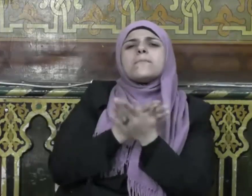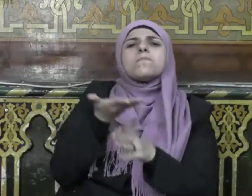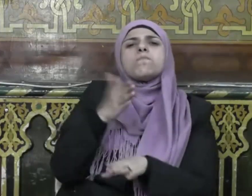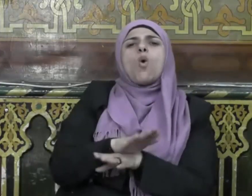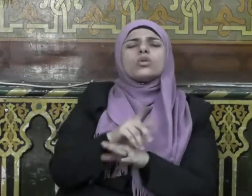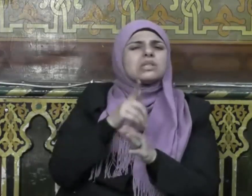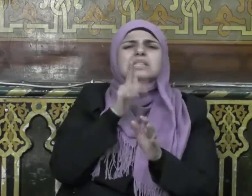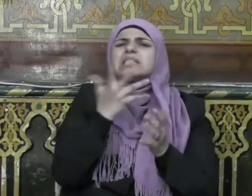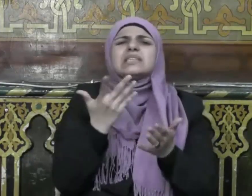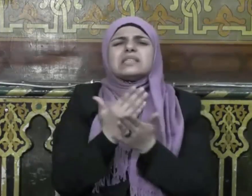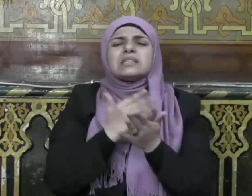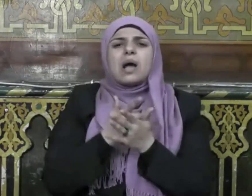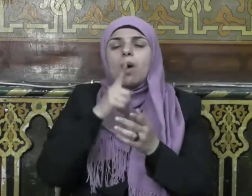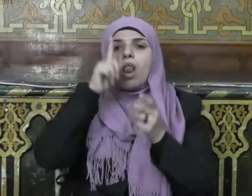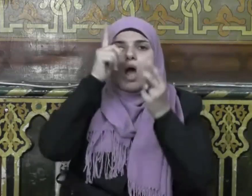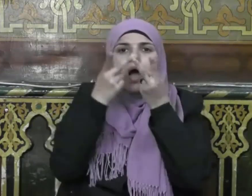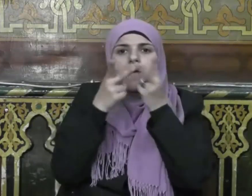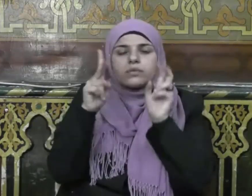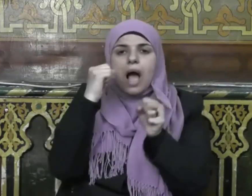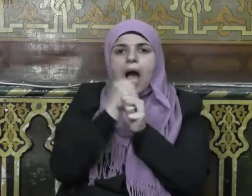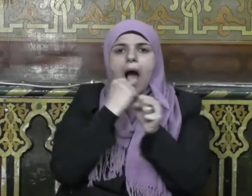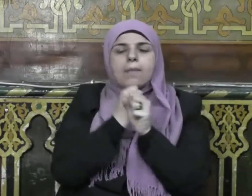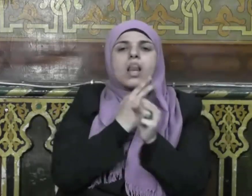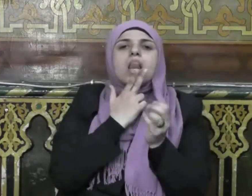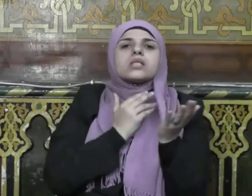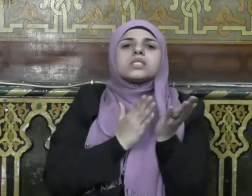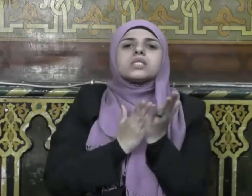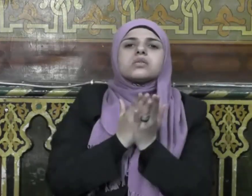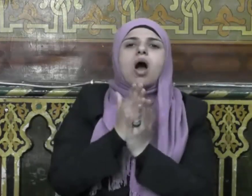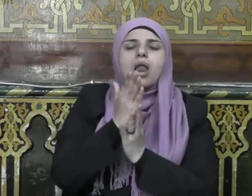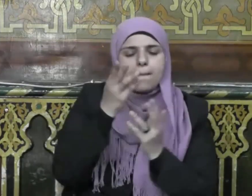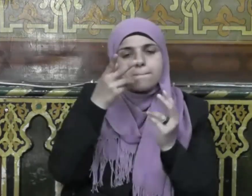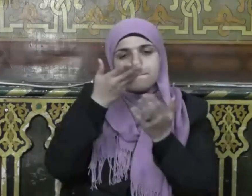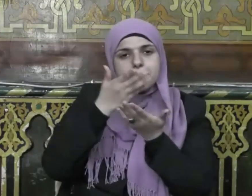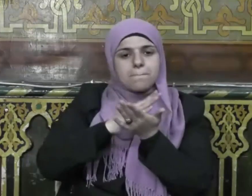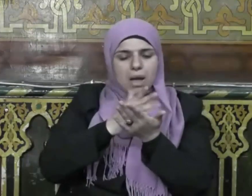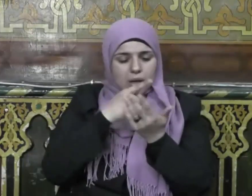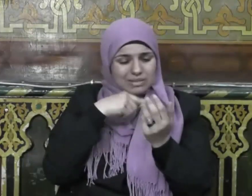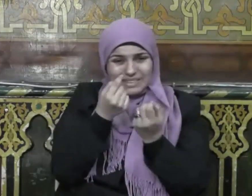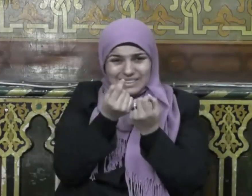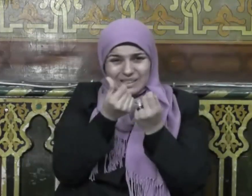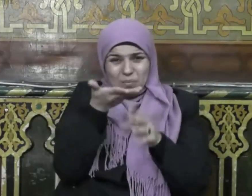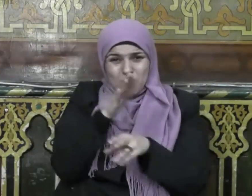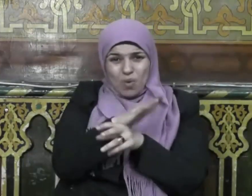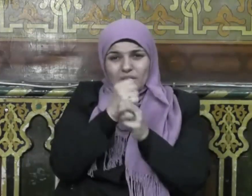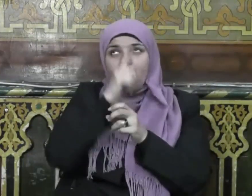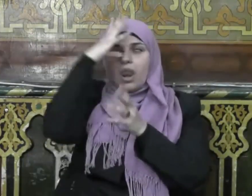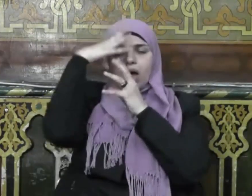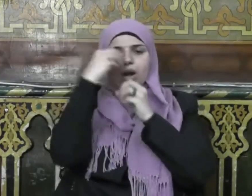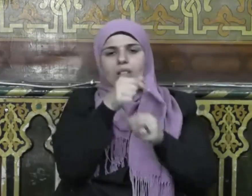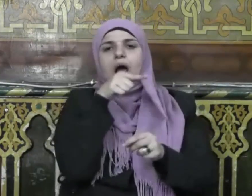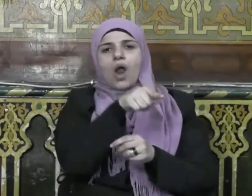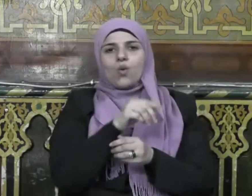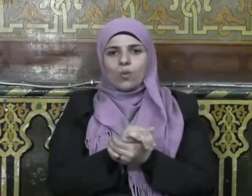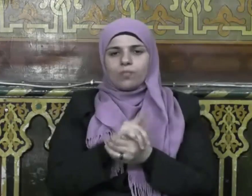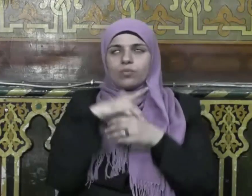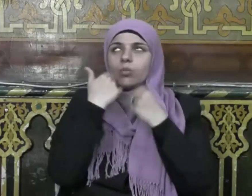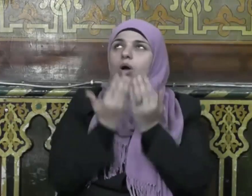قال يفتح له عمل صالح بين يدي موته حتى يرضى عنه اللهم